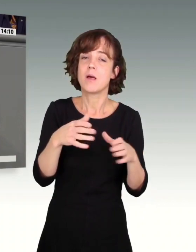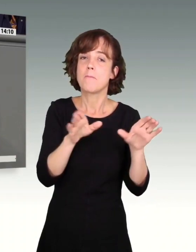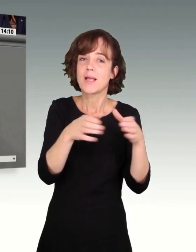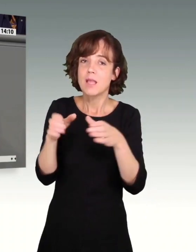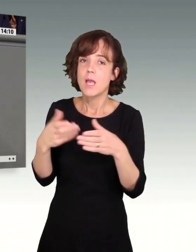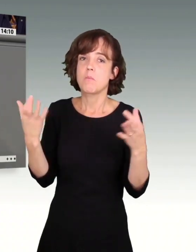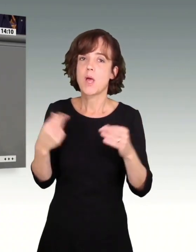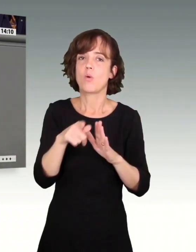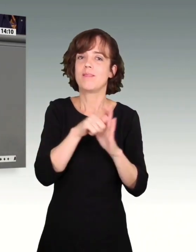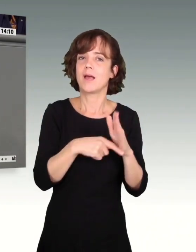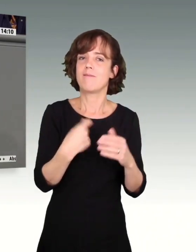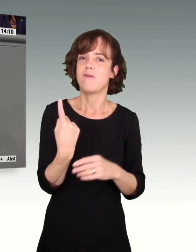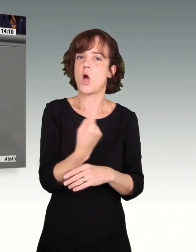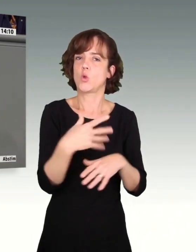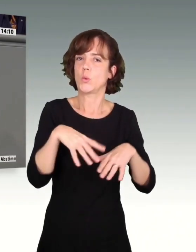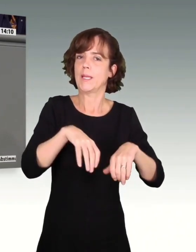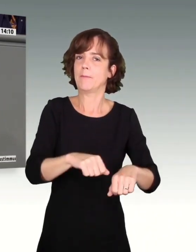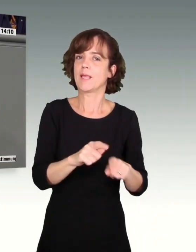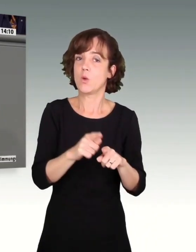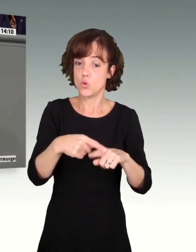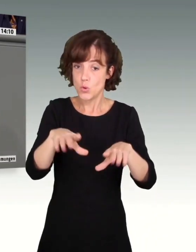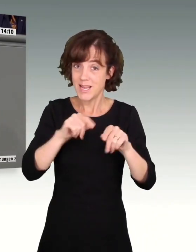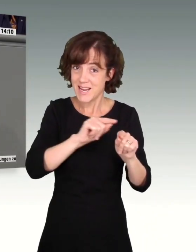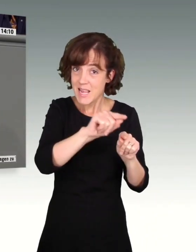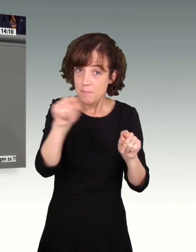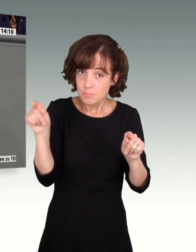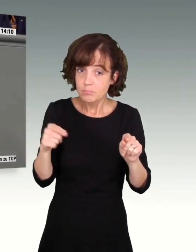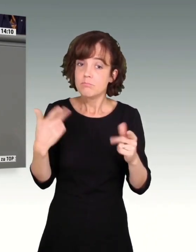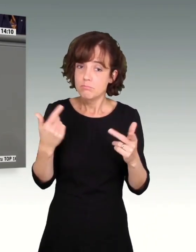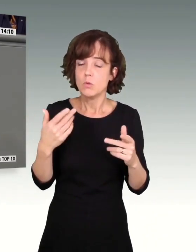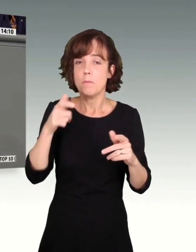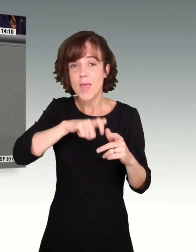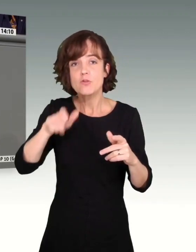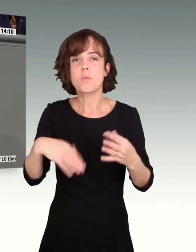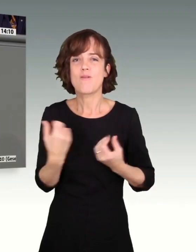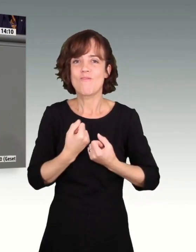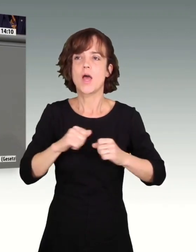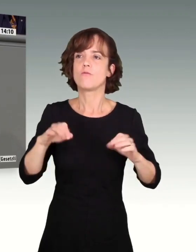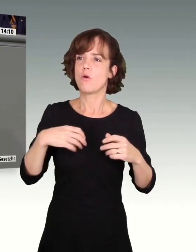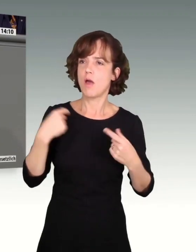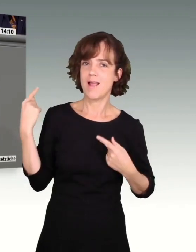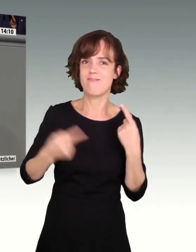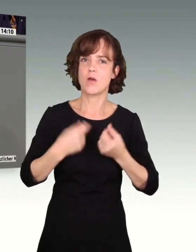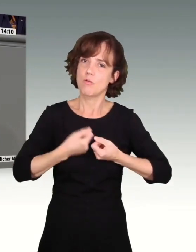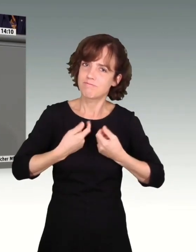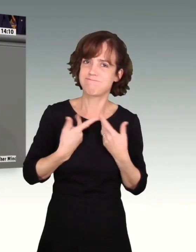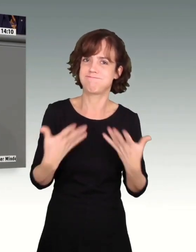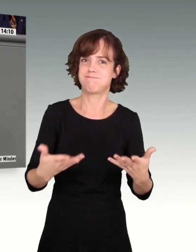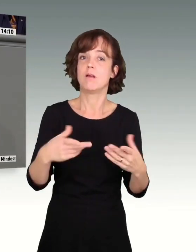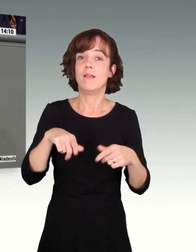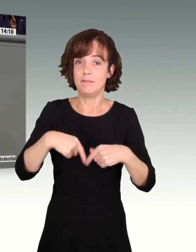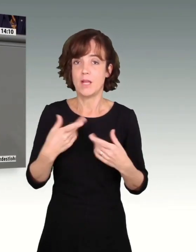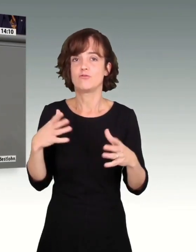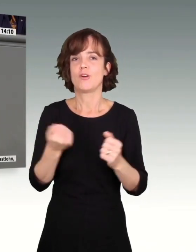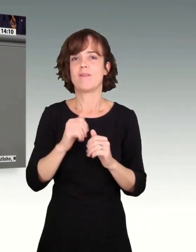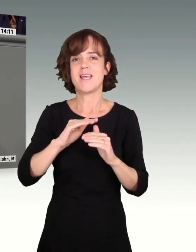ihre Tarifautonomie. Die Unternehmen sowie die Menschen im Land brauchen Freiheit, um sich entfalten zu können. So reduzieren wir